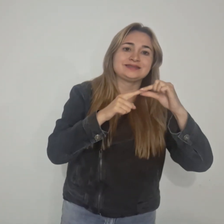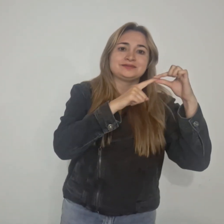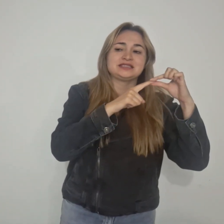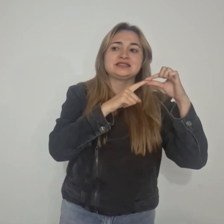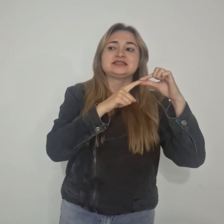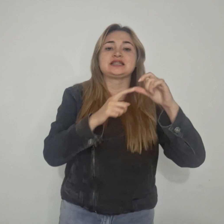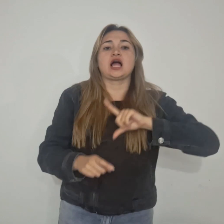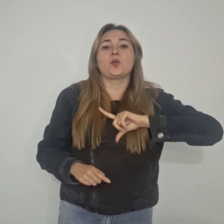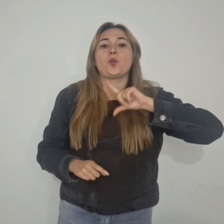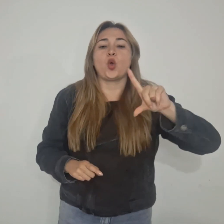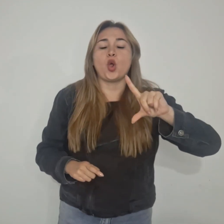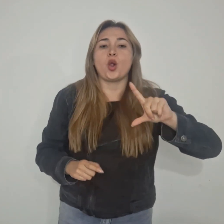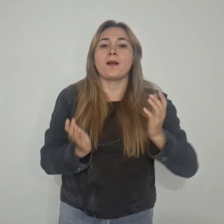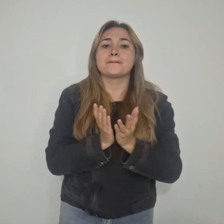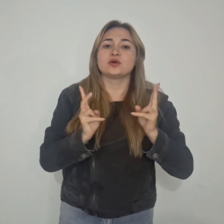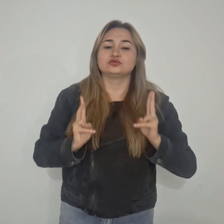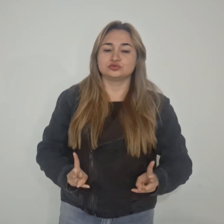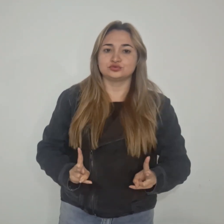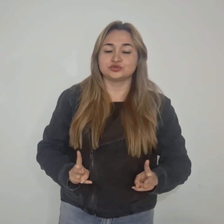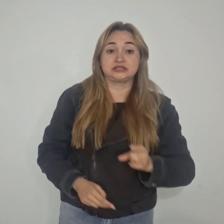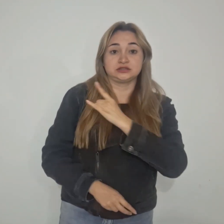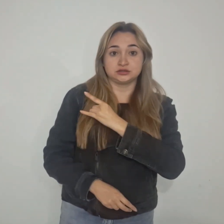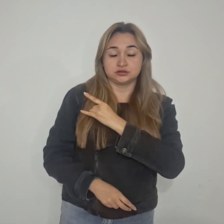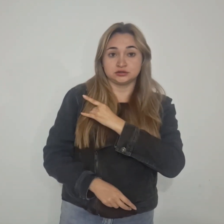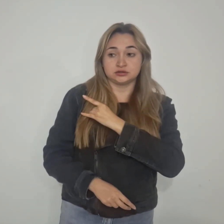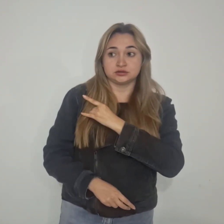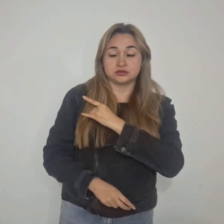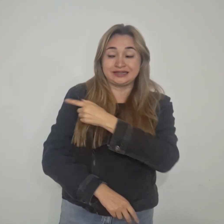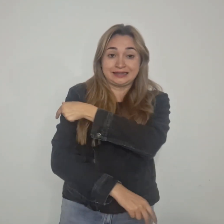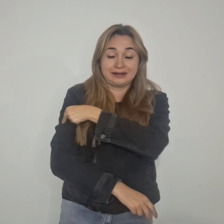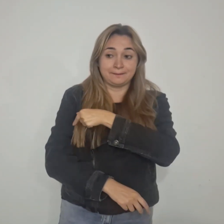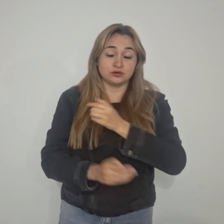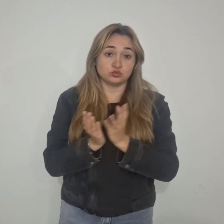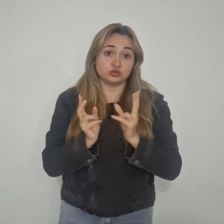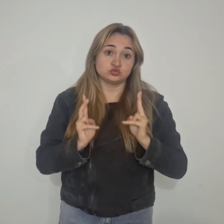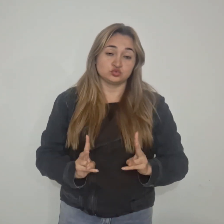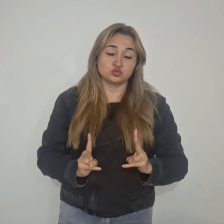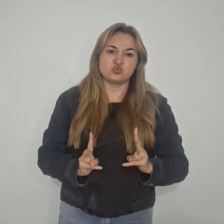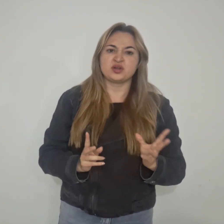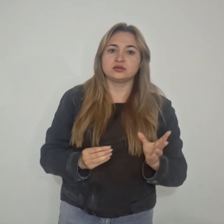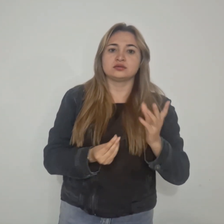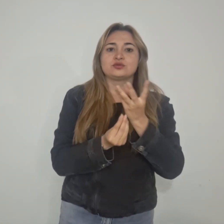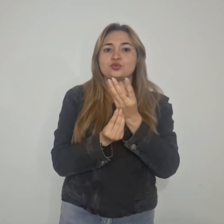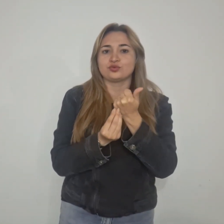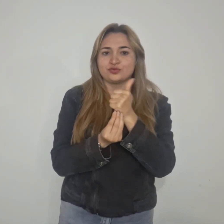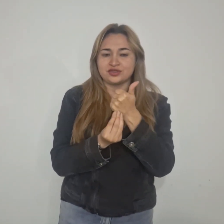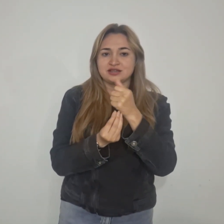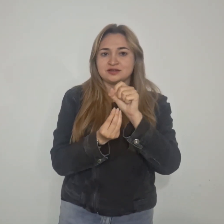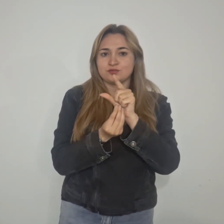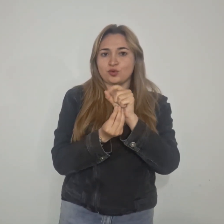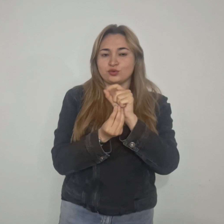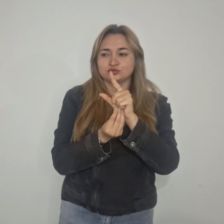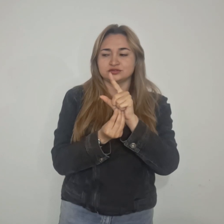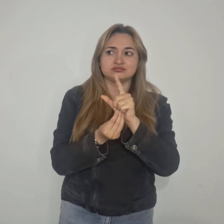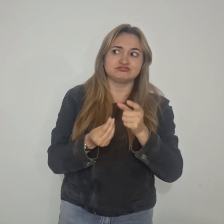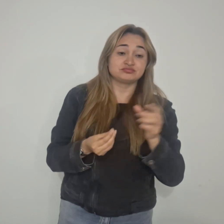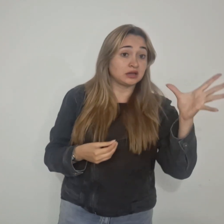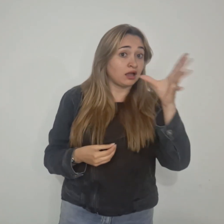líderes estudiantiles universitarios, personeros y estudiantes de los grados décimo y once, así como a todos aquellos